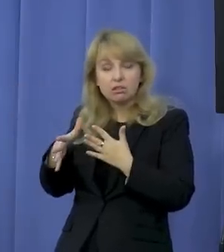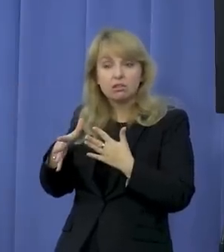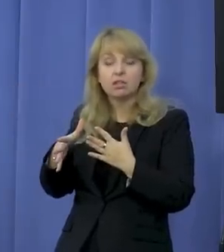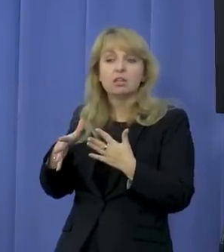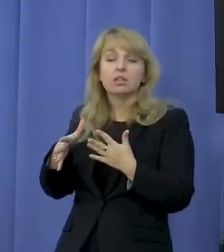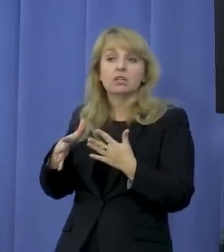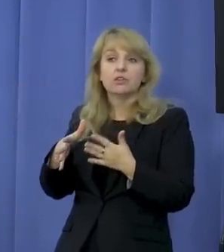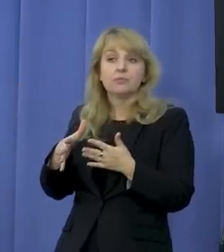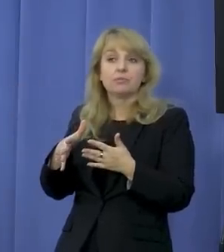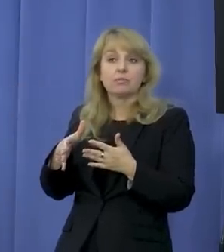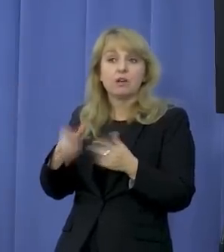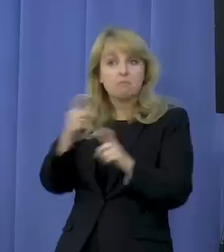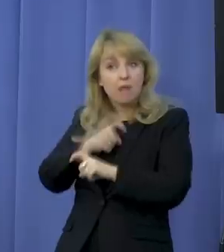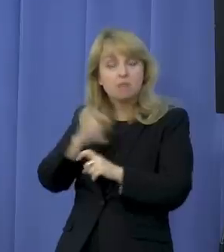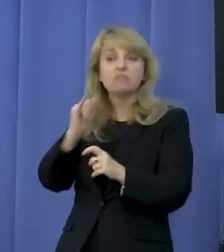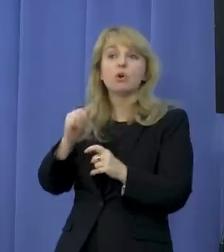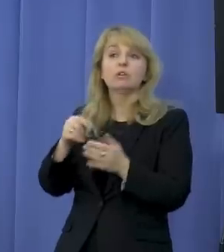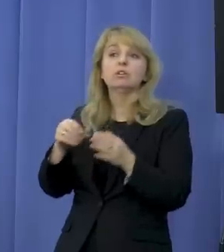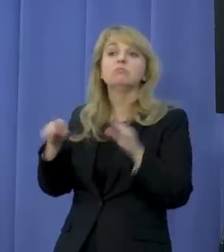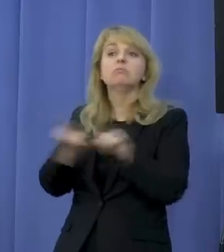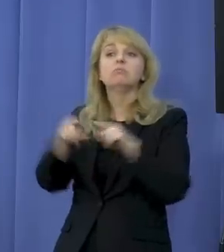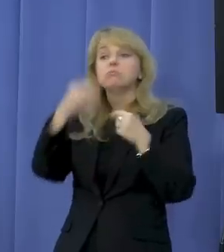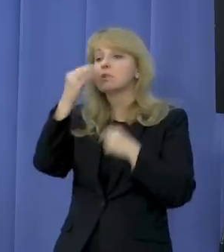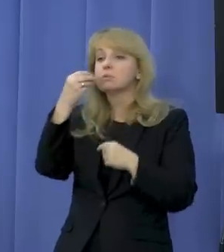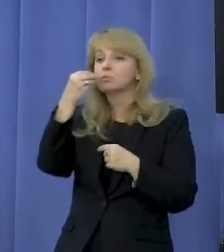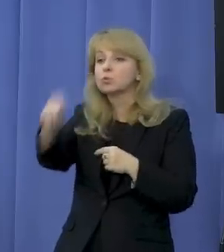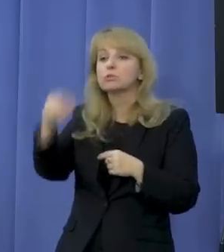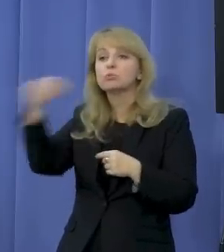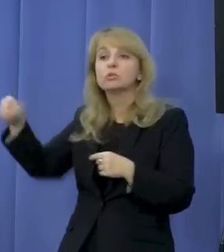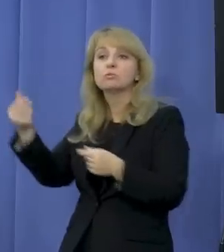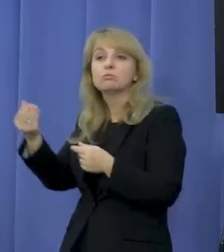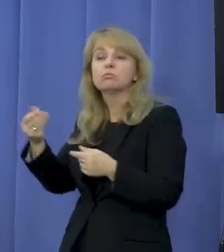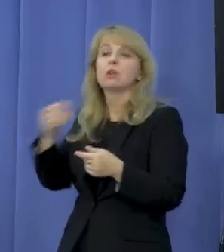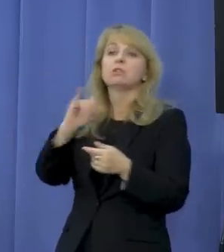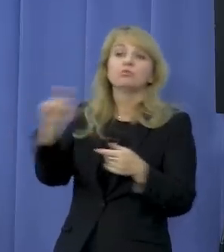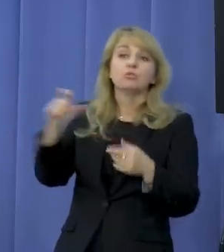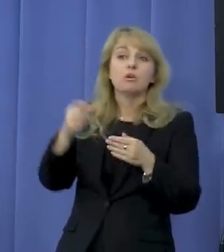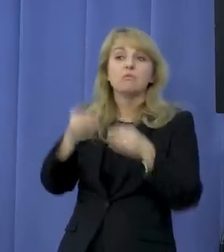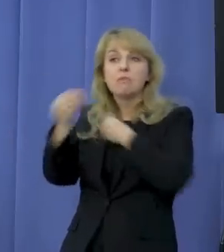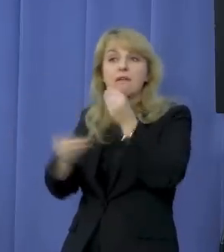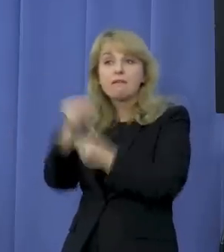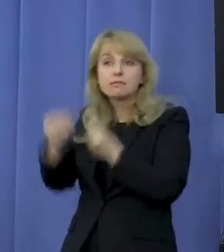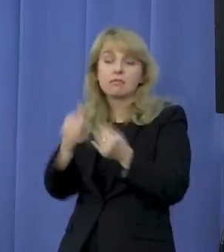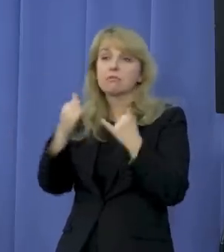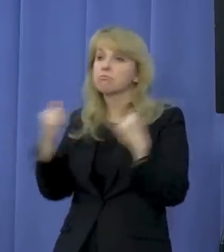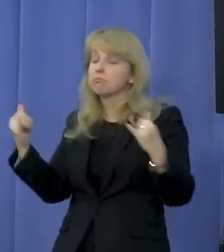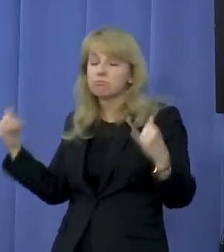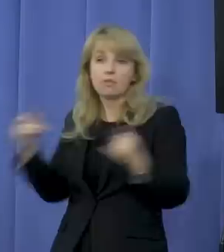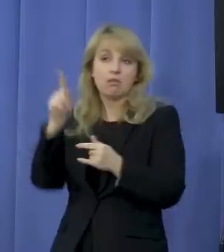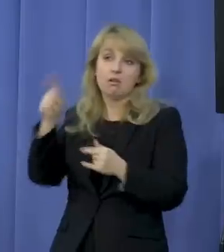czy właściwie obdarowywania kościołów bardzo drogimi często prezentami.